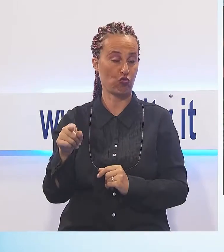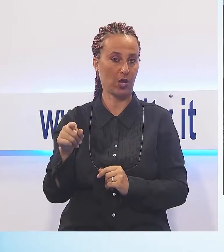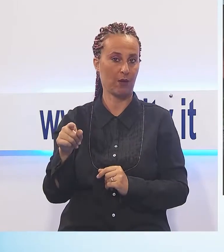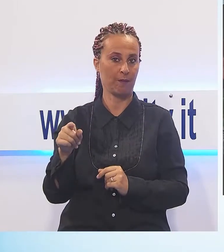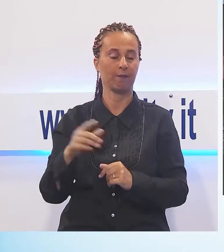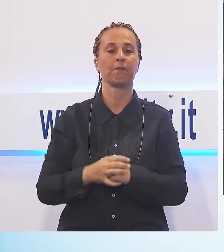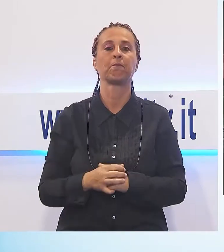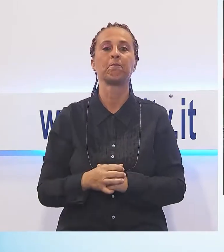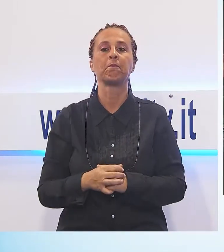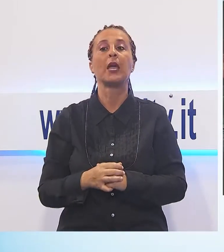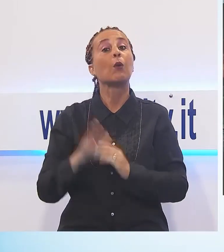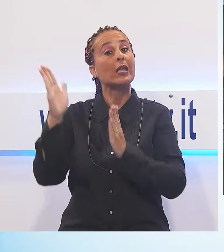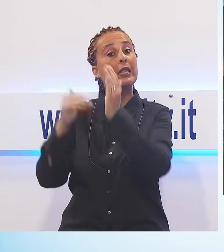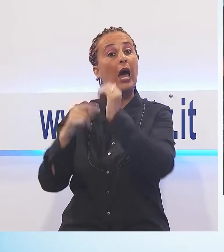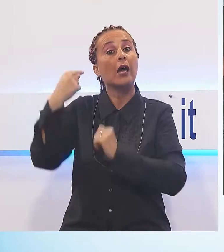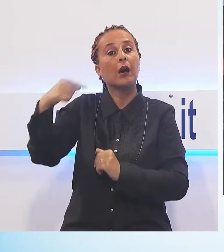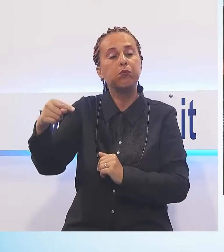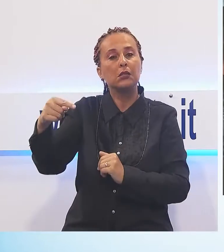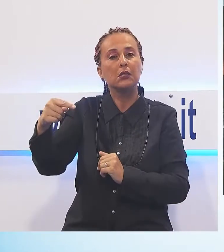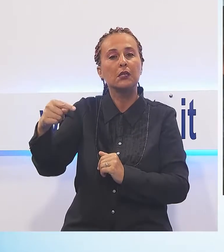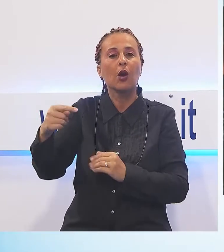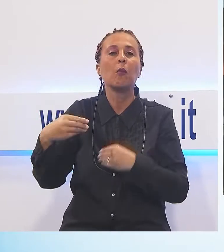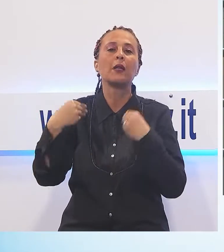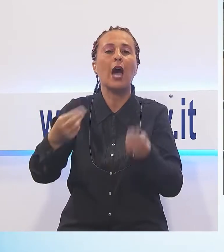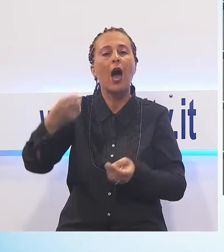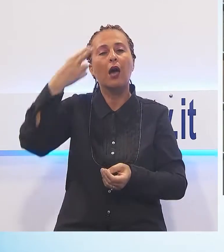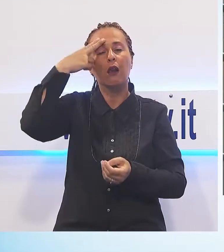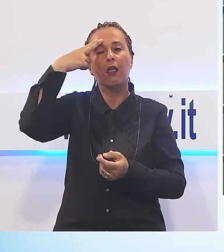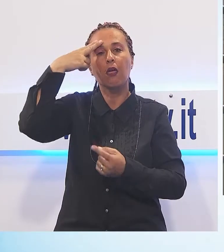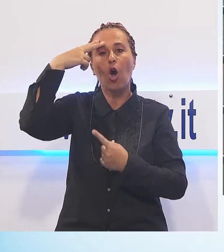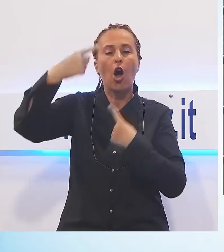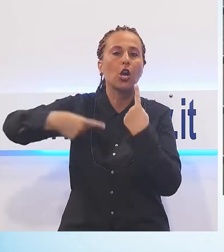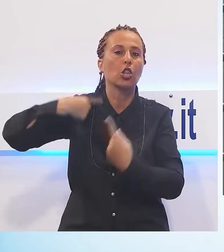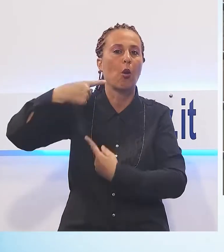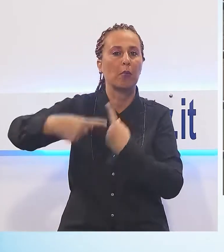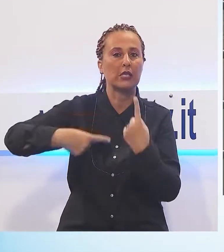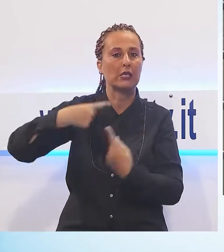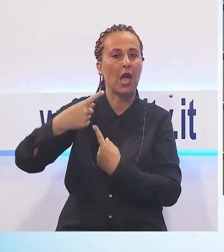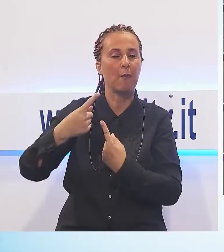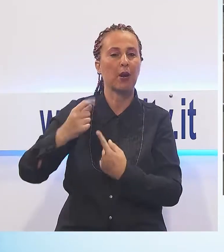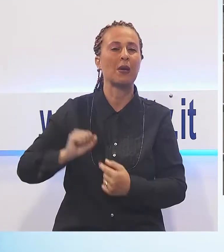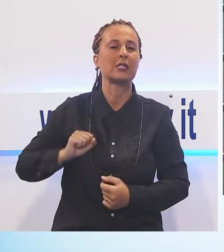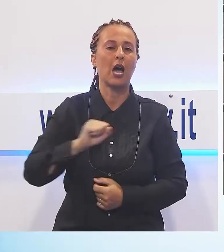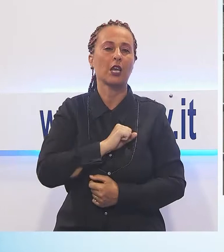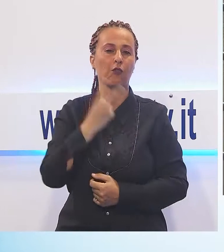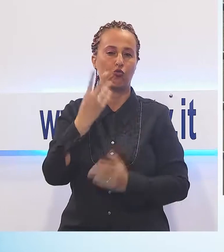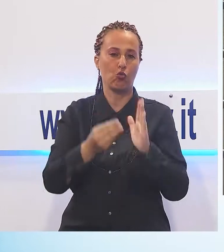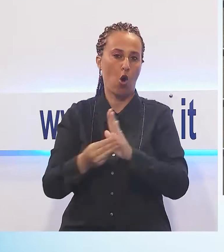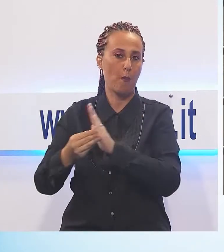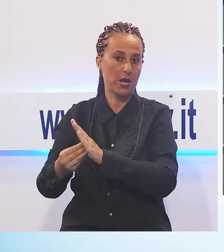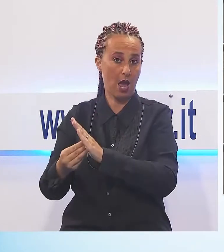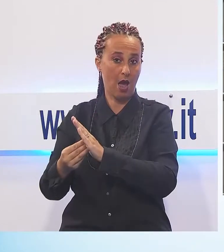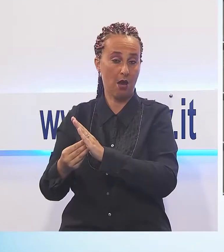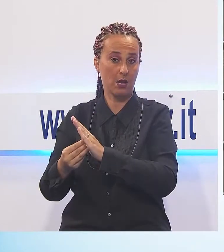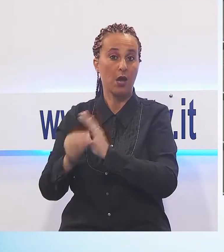Scoprire questa targa che ricordi per sempre il loro sacrificio qui in occasione dei